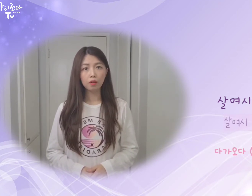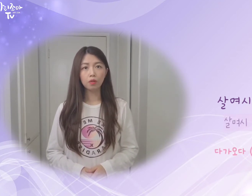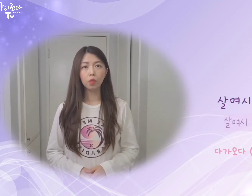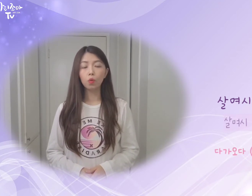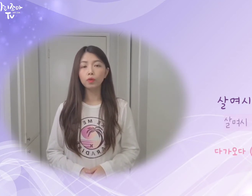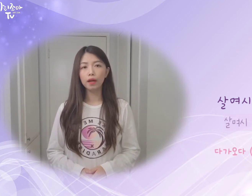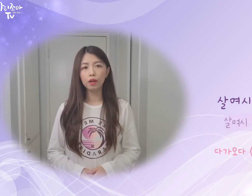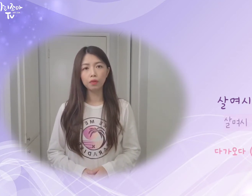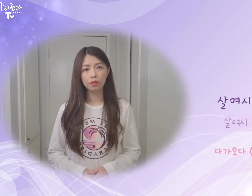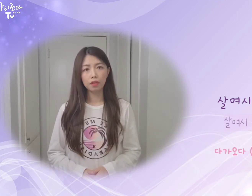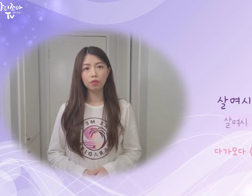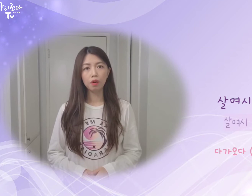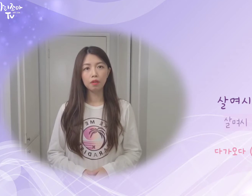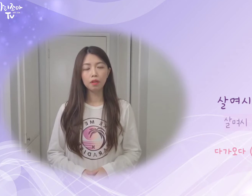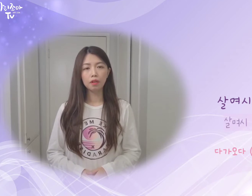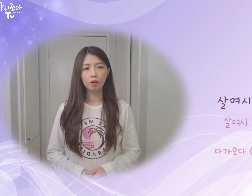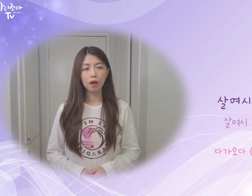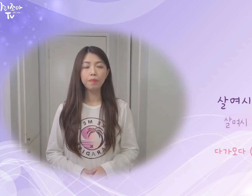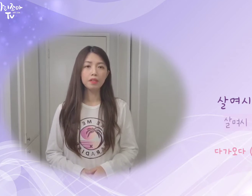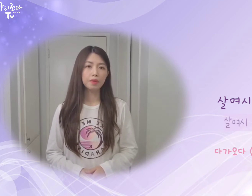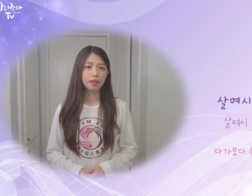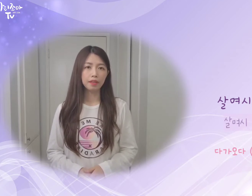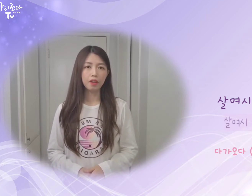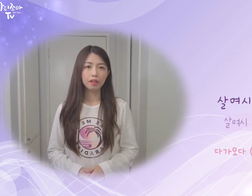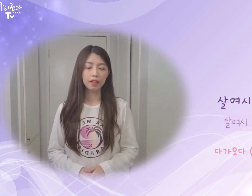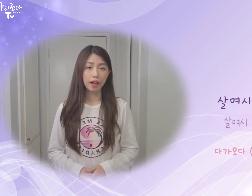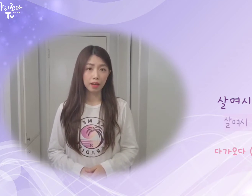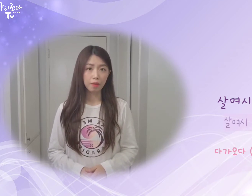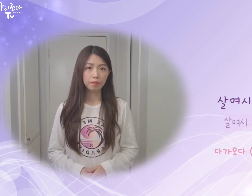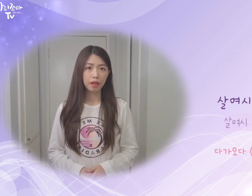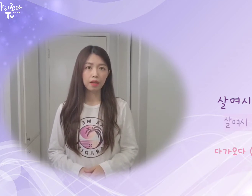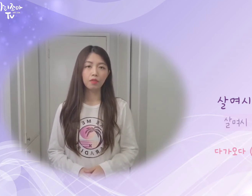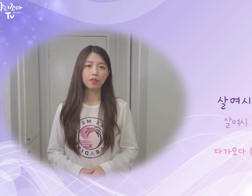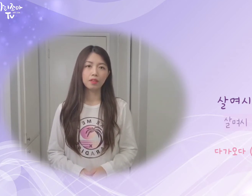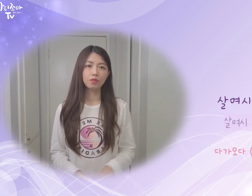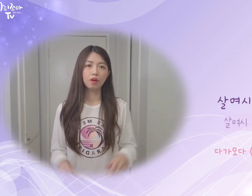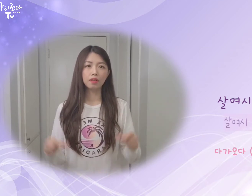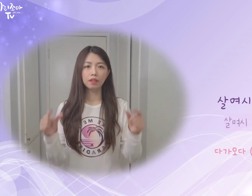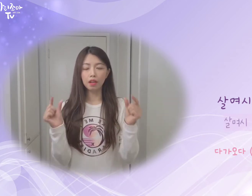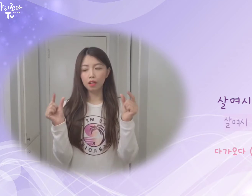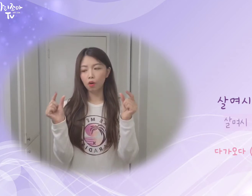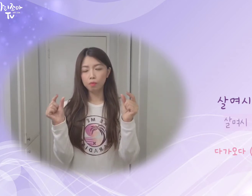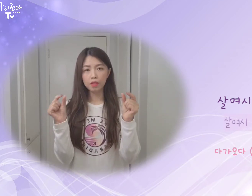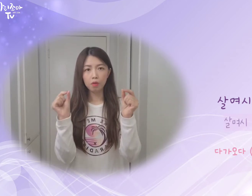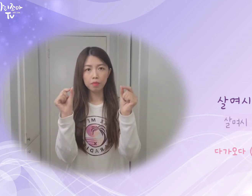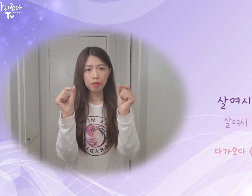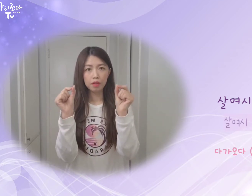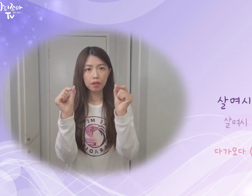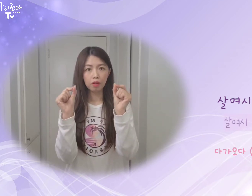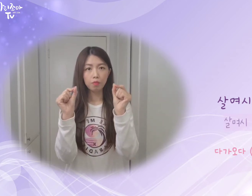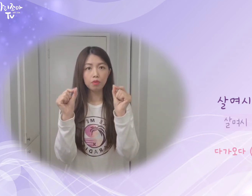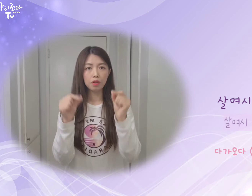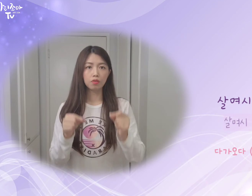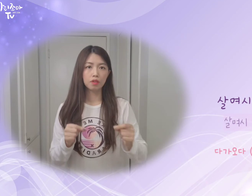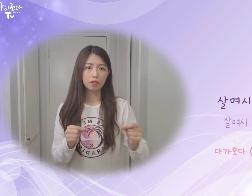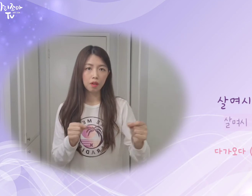그리고 오다 라고 한 뜻의 수어를 합하시면 되는데요. 일단 가깝다 라고 한 뜻의 수어는 엄지 검지를 이렇게 붙여주셔서